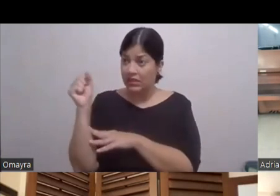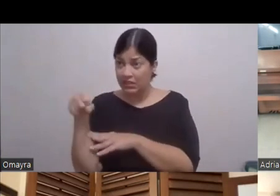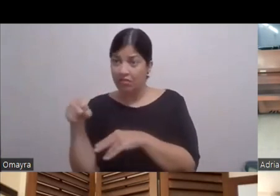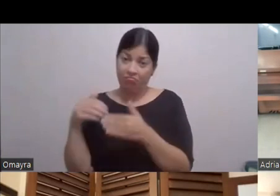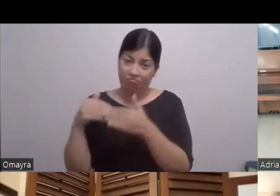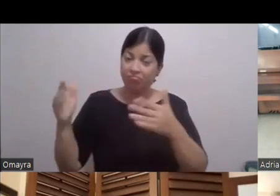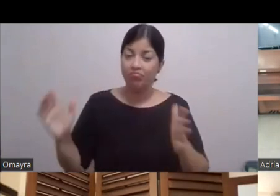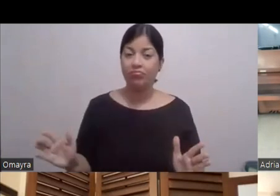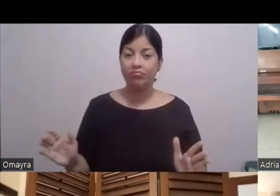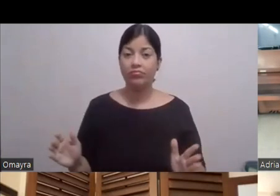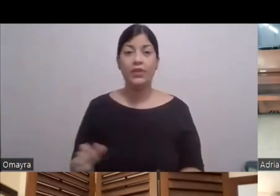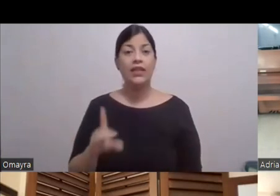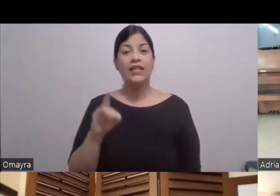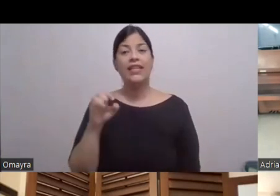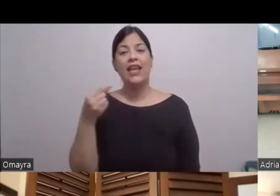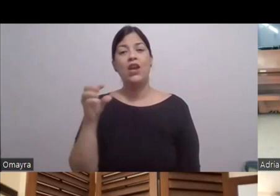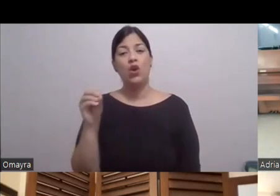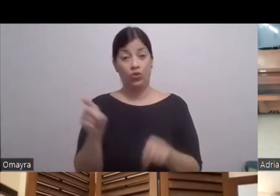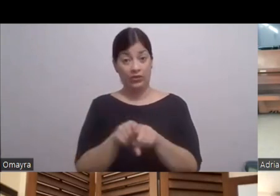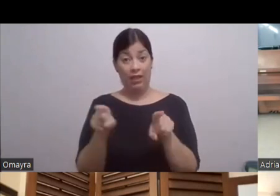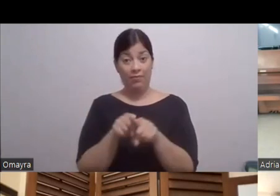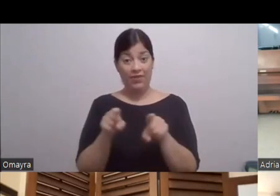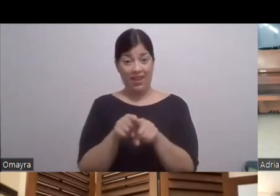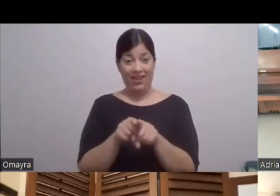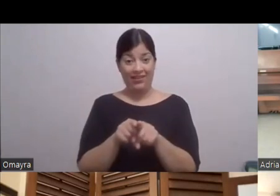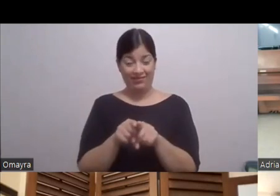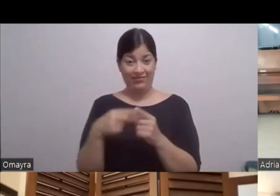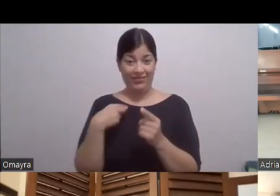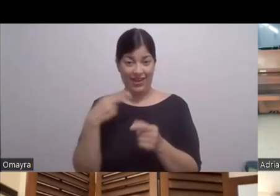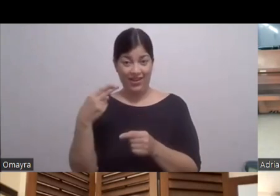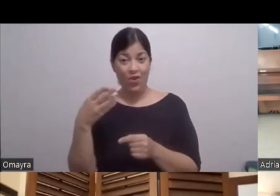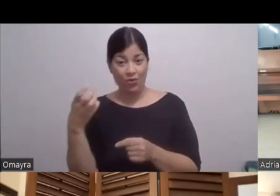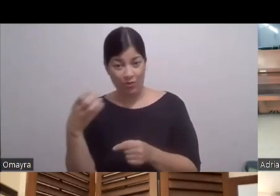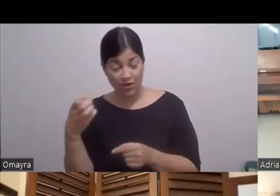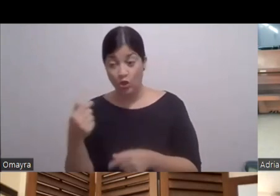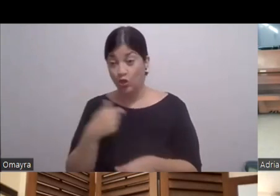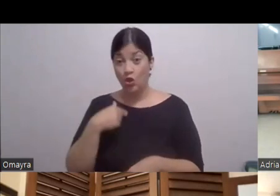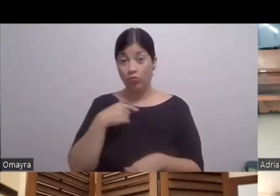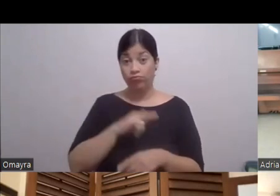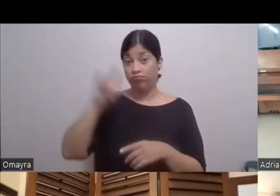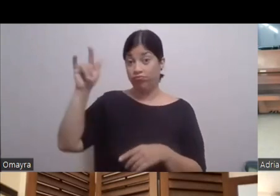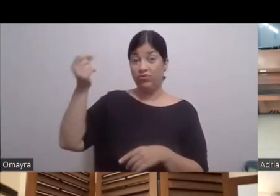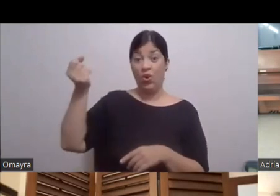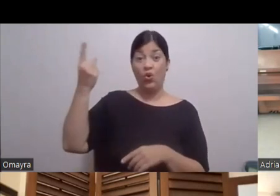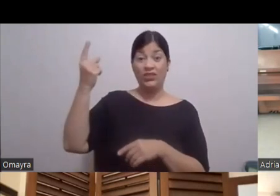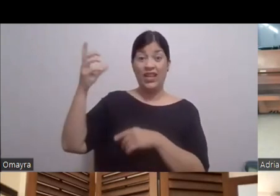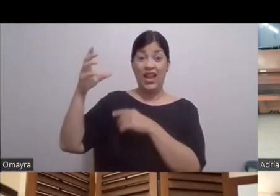Diego Diego ya Está en cuarto año Yo estuve Once años fuera Yo me perdí Yo muchas cosas De